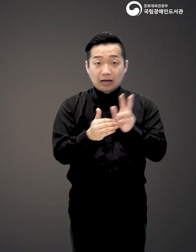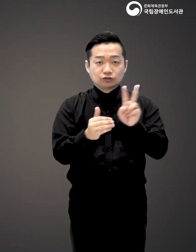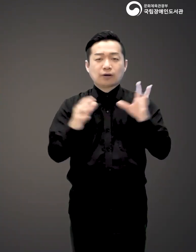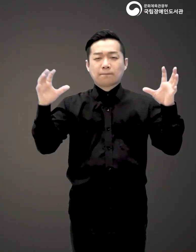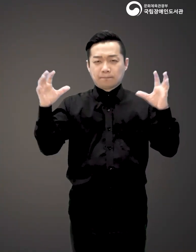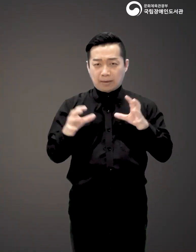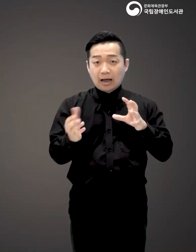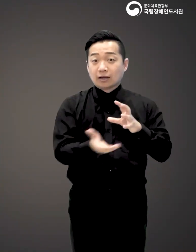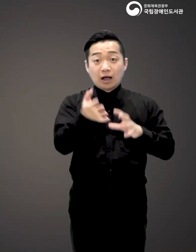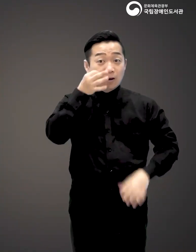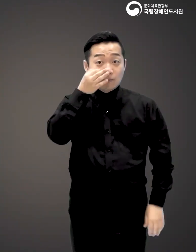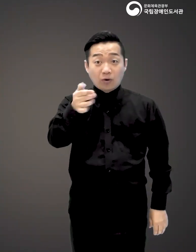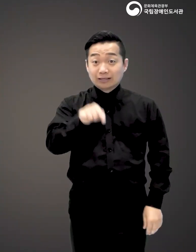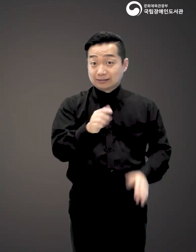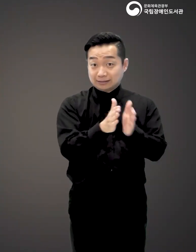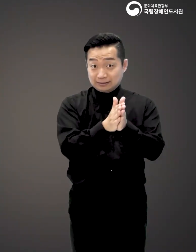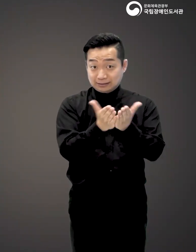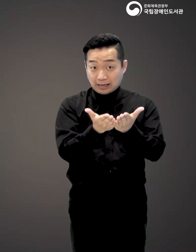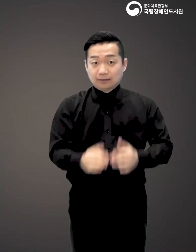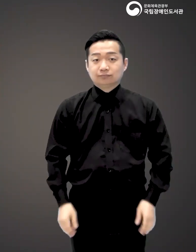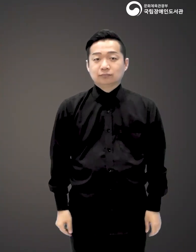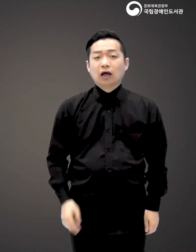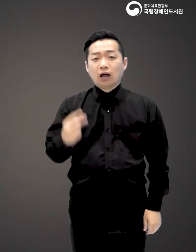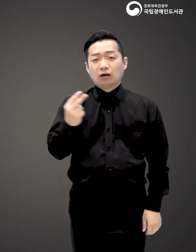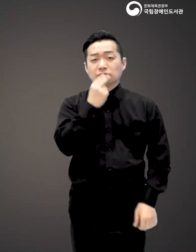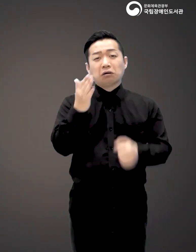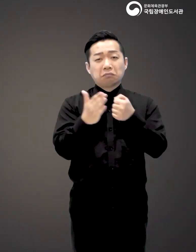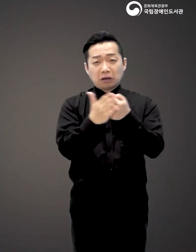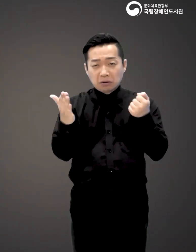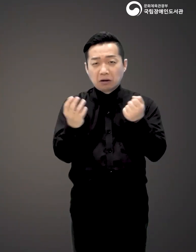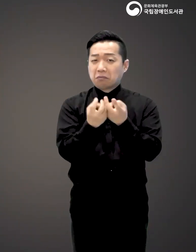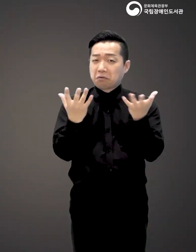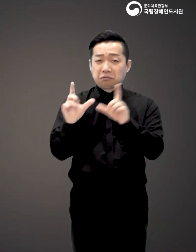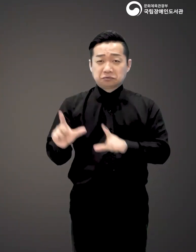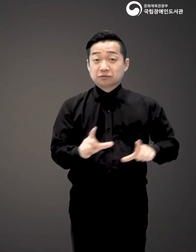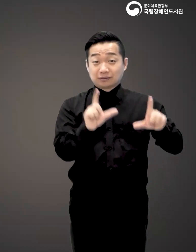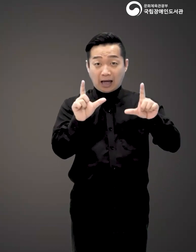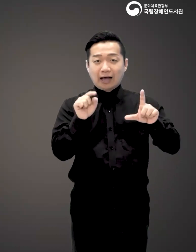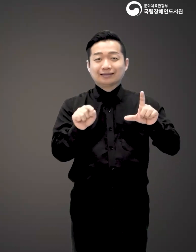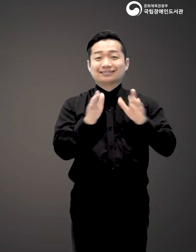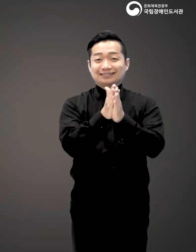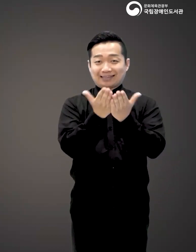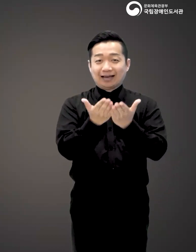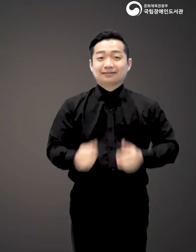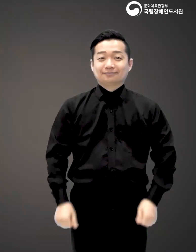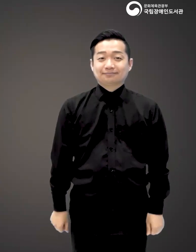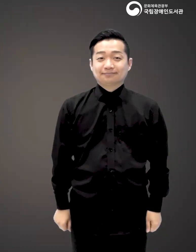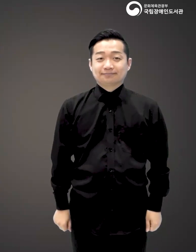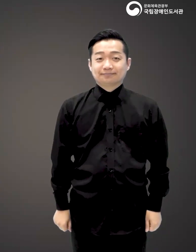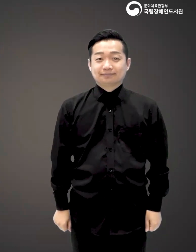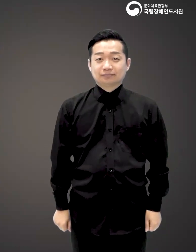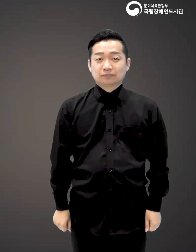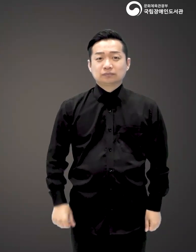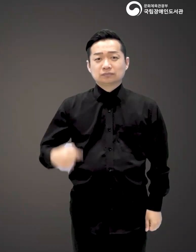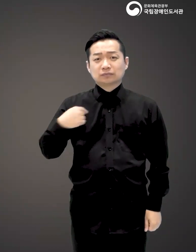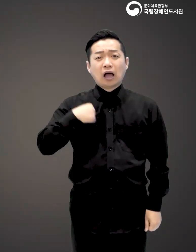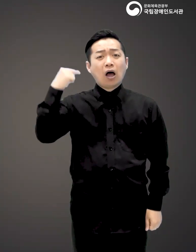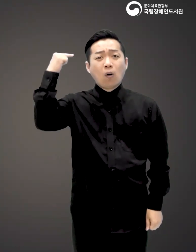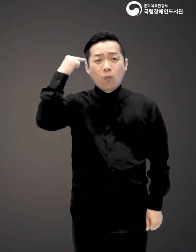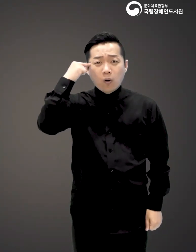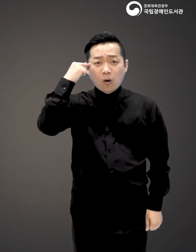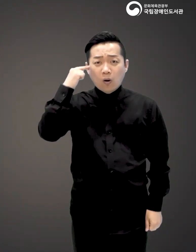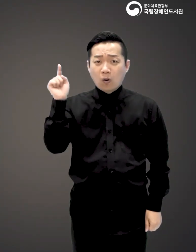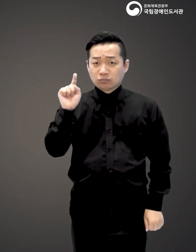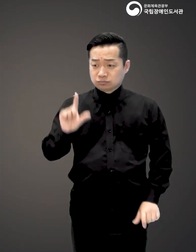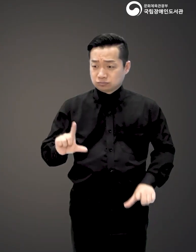이번에 둘이 의기투 앞에 여러분께 선보이는 책이 바로 숨은 붙어있으니 살아야겠고 입니다. 도대체 나는